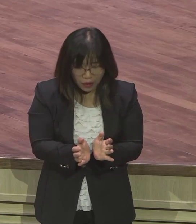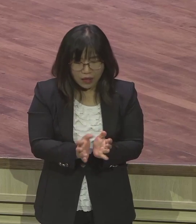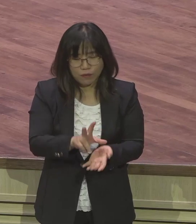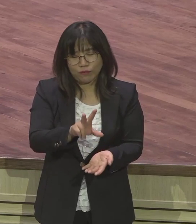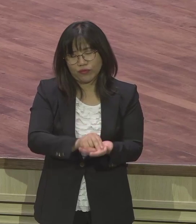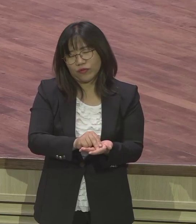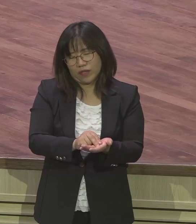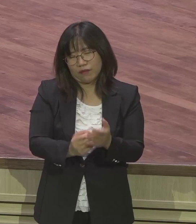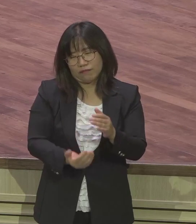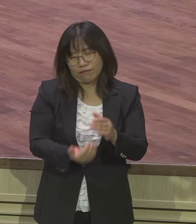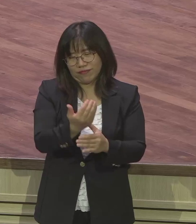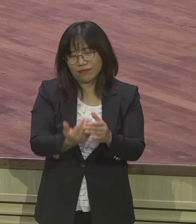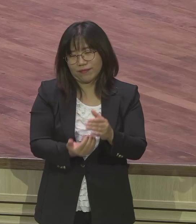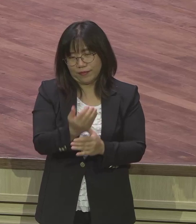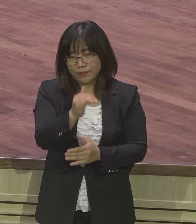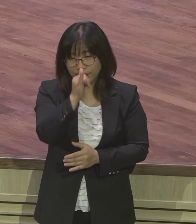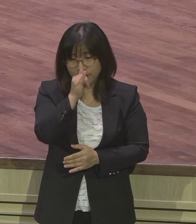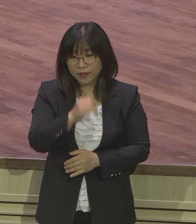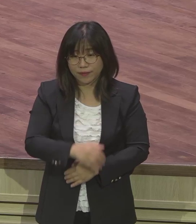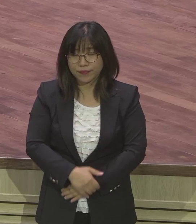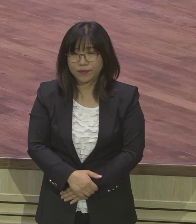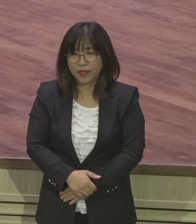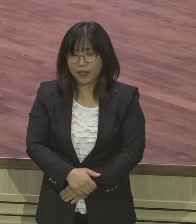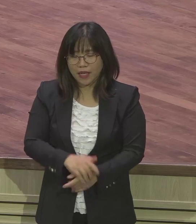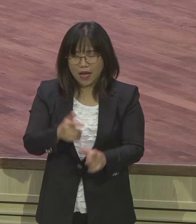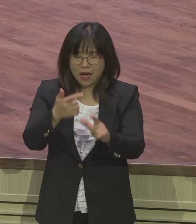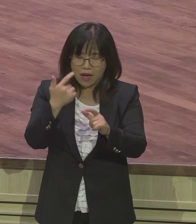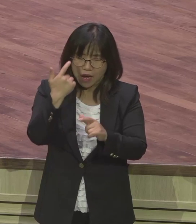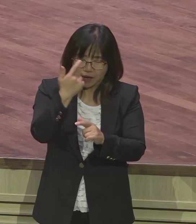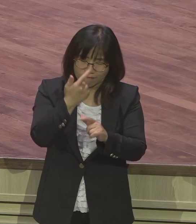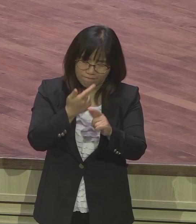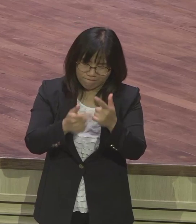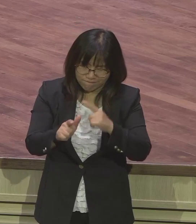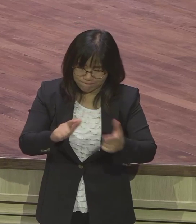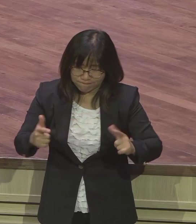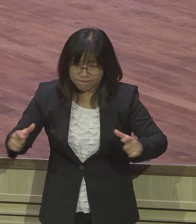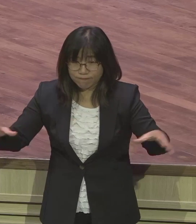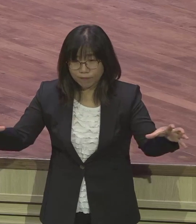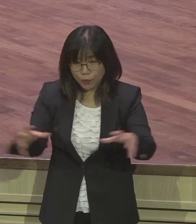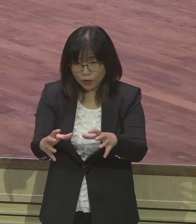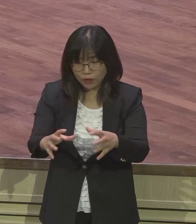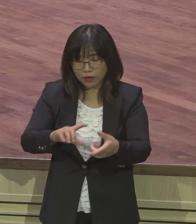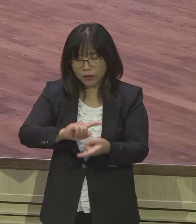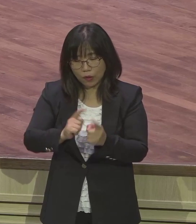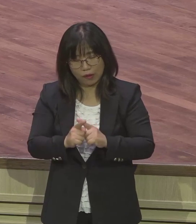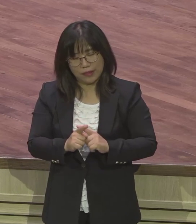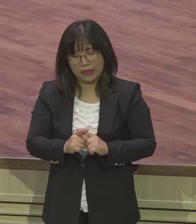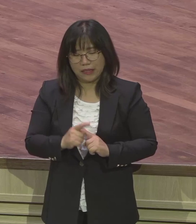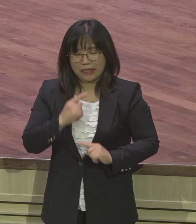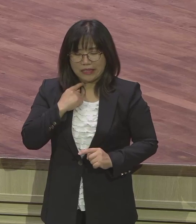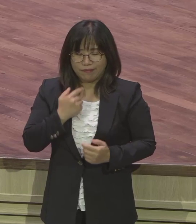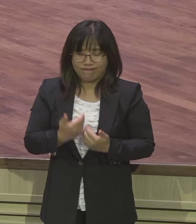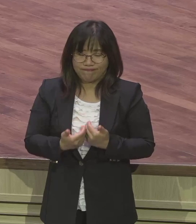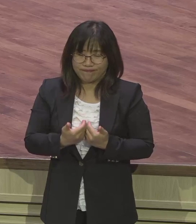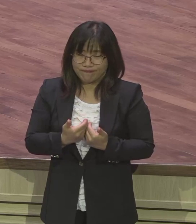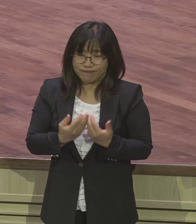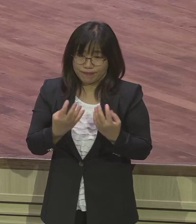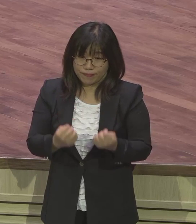생길 수 있어요 가장 각성인 모든 사람들이 다 모여있기 때문에 서로 문화가 안 맞고 서로 서로 정서가 안